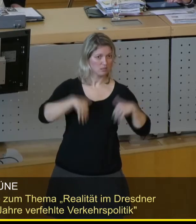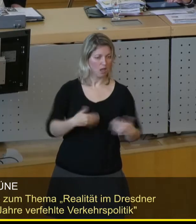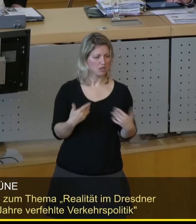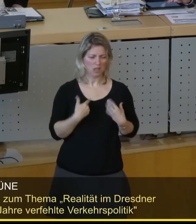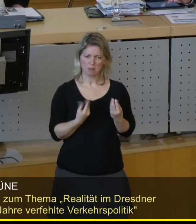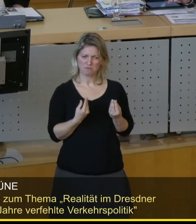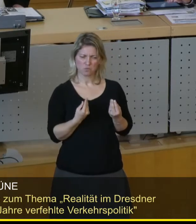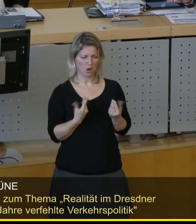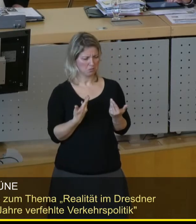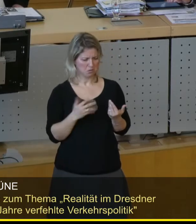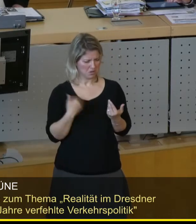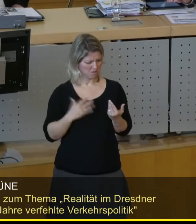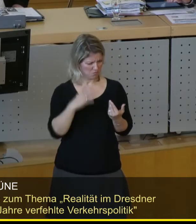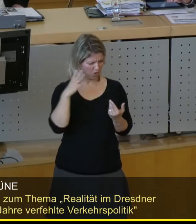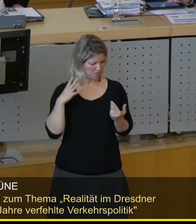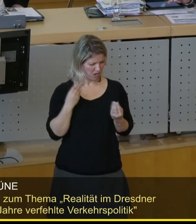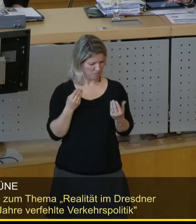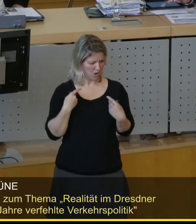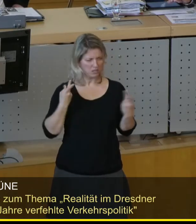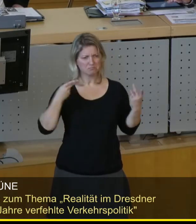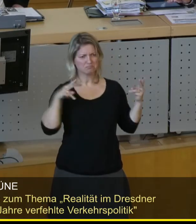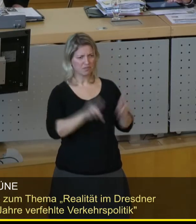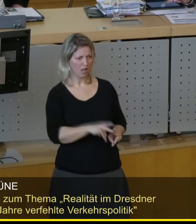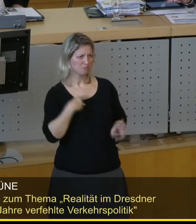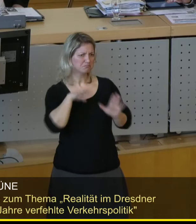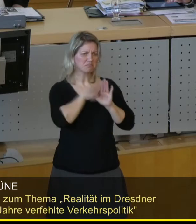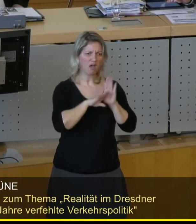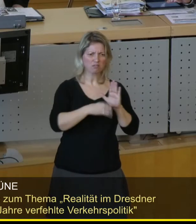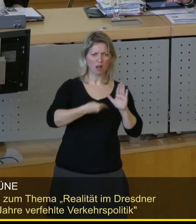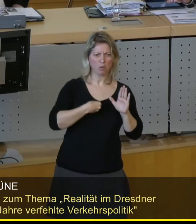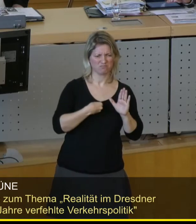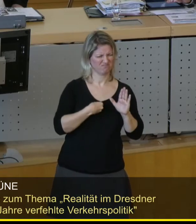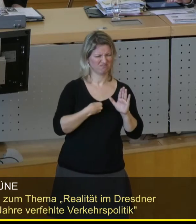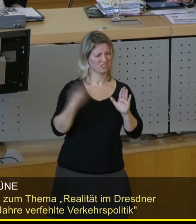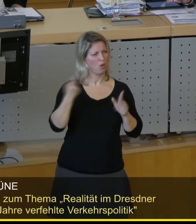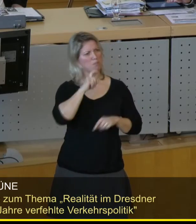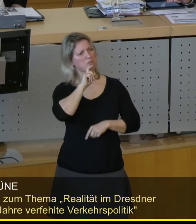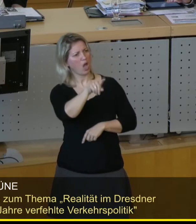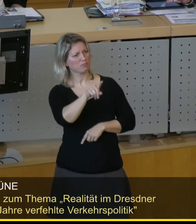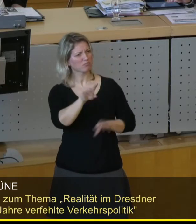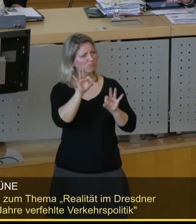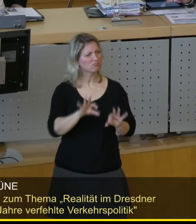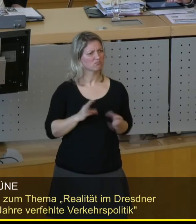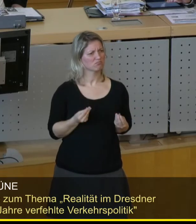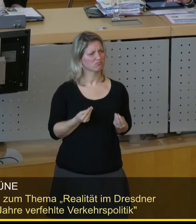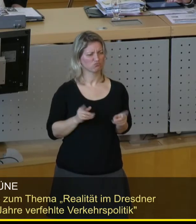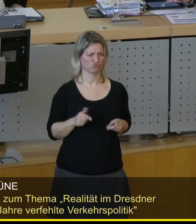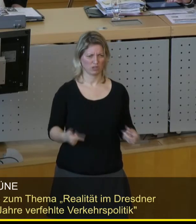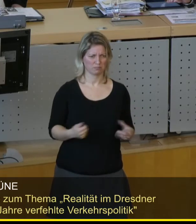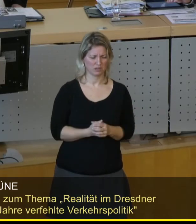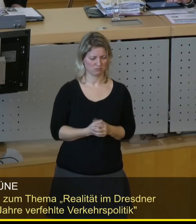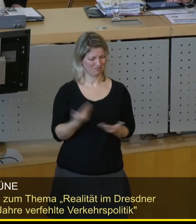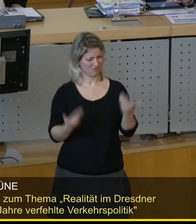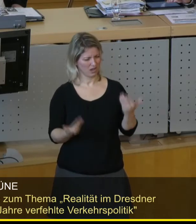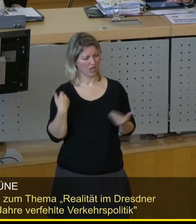das Gefühl, dass das in den letzten 5 Jahren dramatisch eingebrochen wäre. Ich glaube, das ist einfach eine Behauptung, die Sie aufstellen. Wenn wir mal gucken, 2017